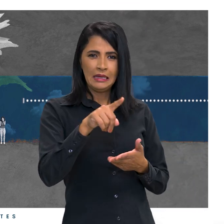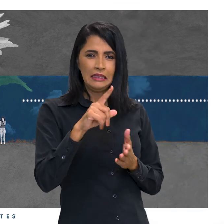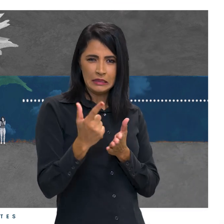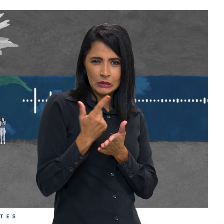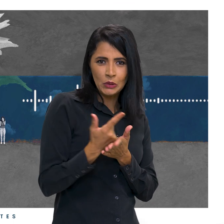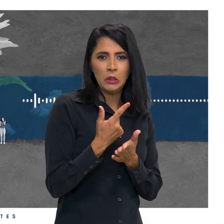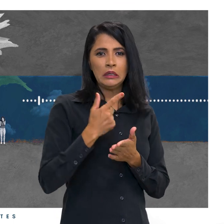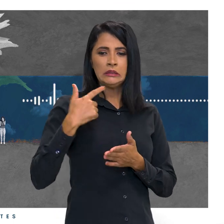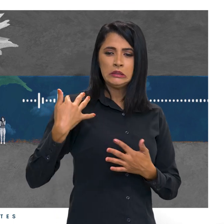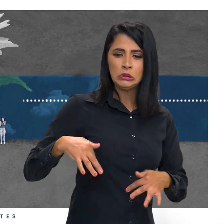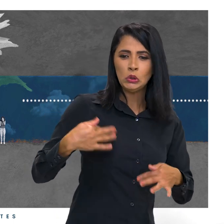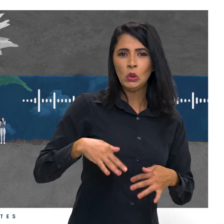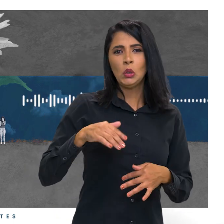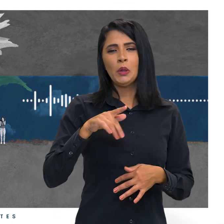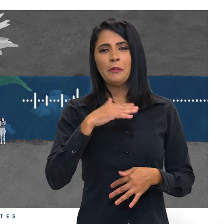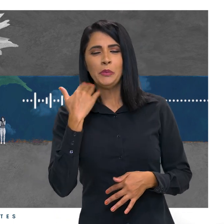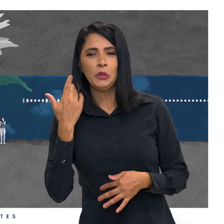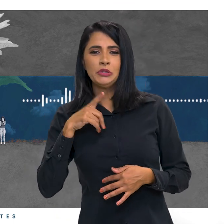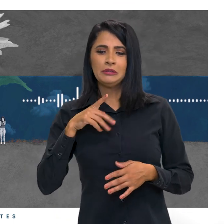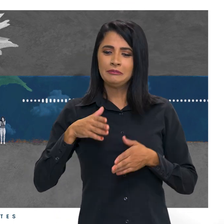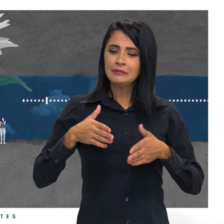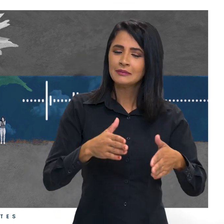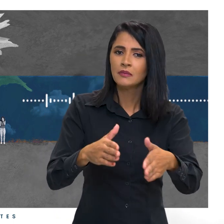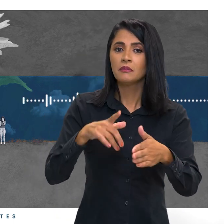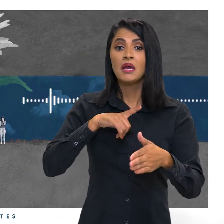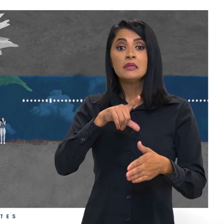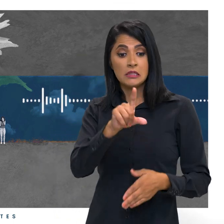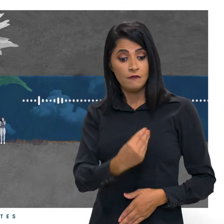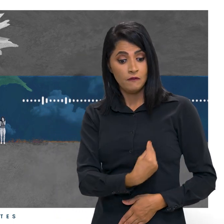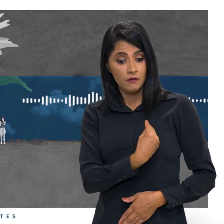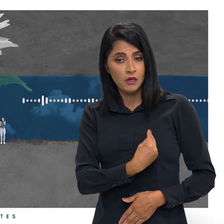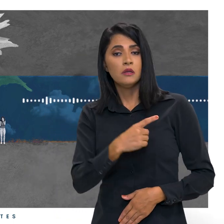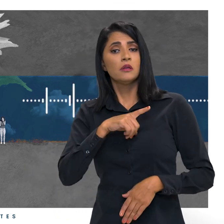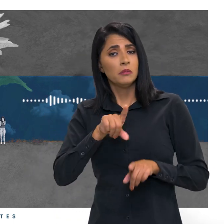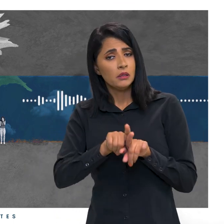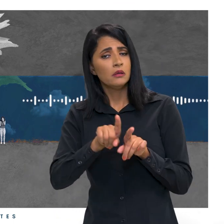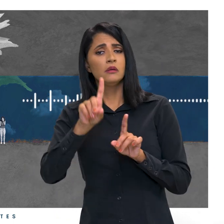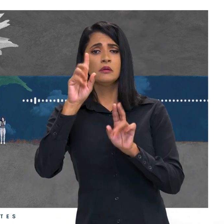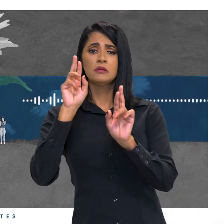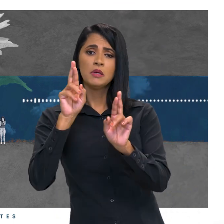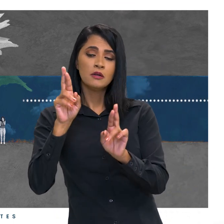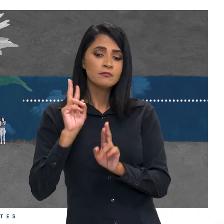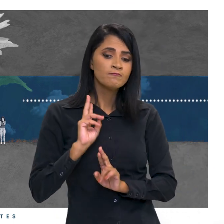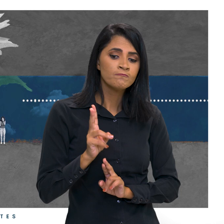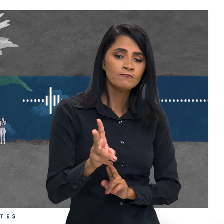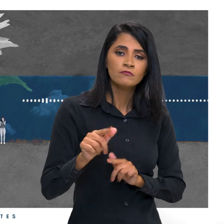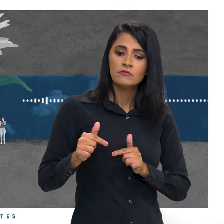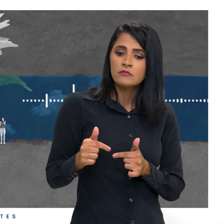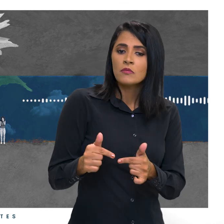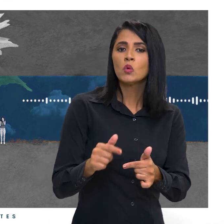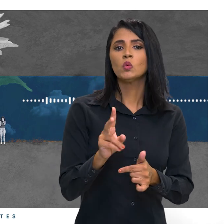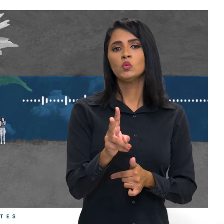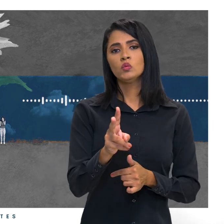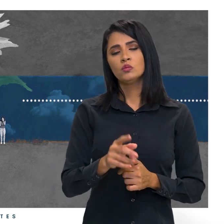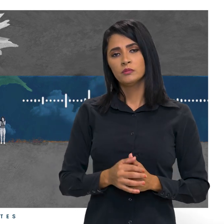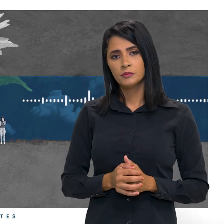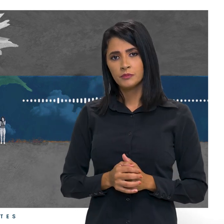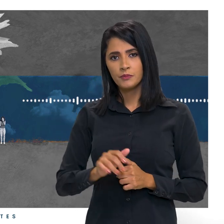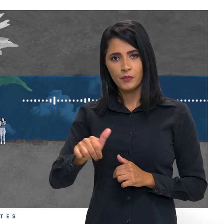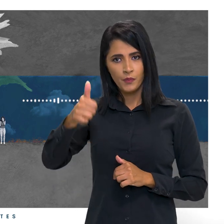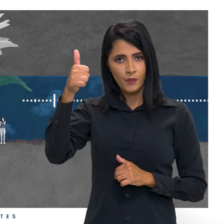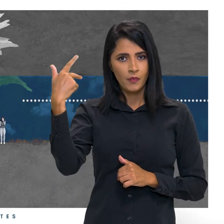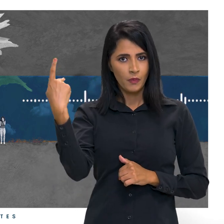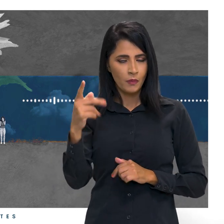do caminho. Mas onde há vida, há também a esperança e algum sentido para se continuar adiante. No primeiro ato dessa